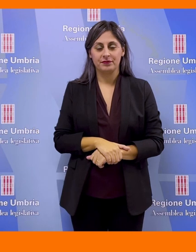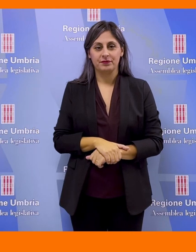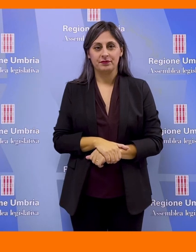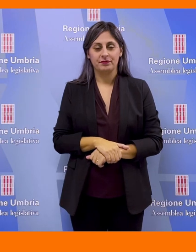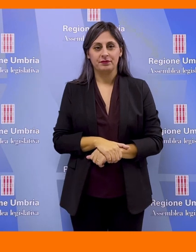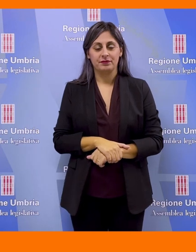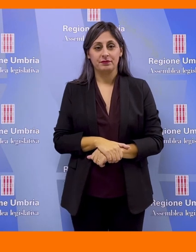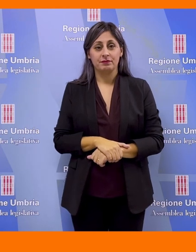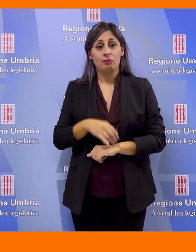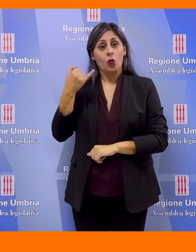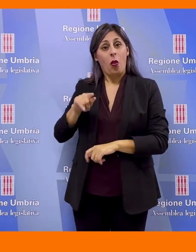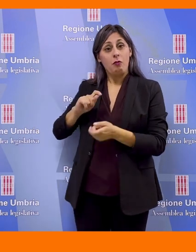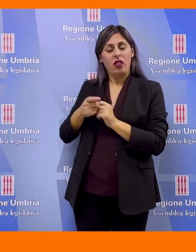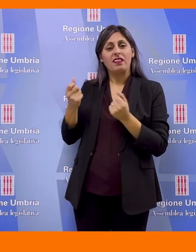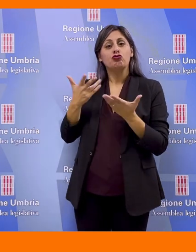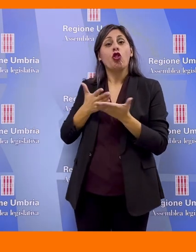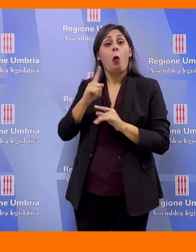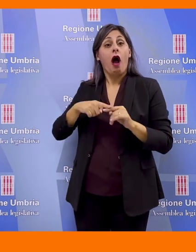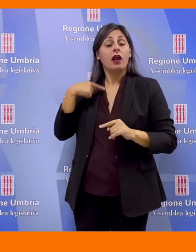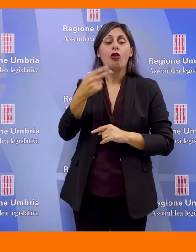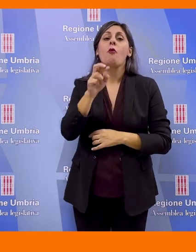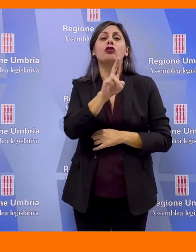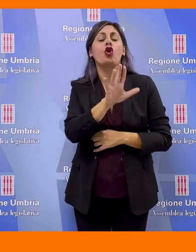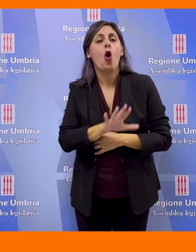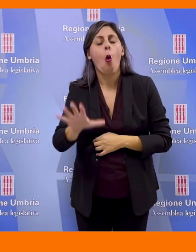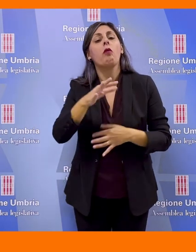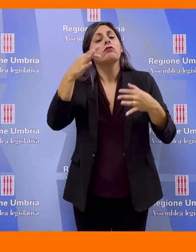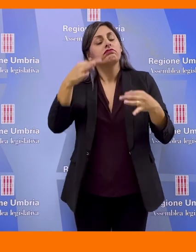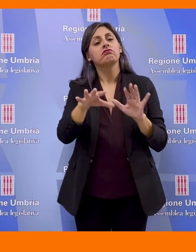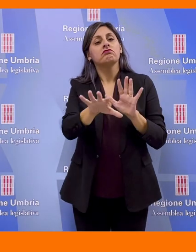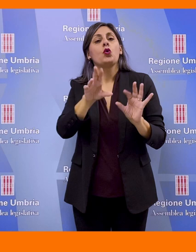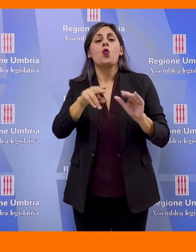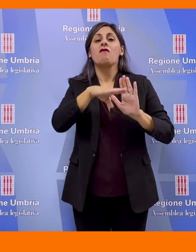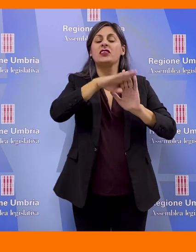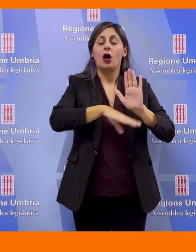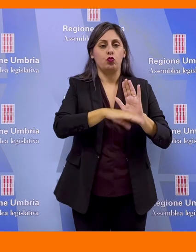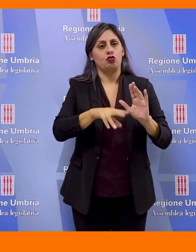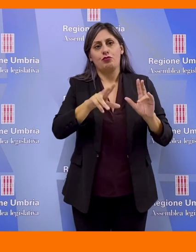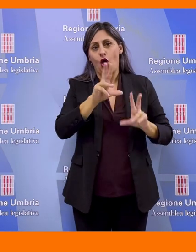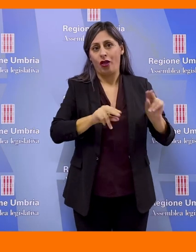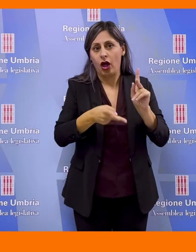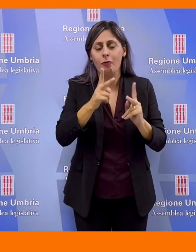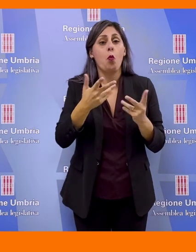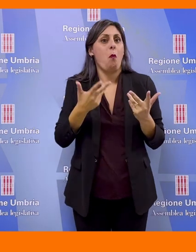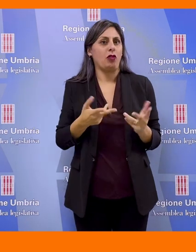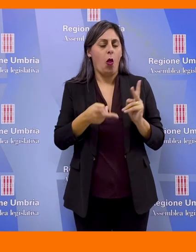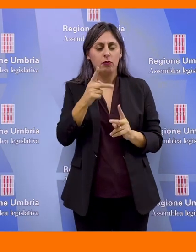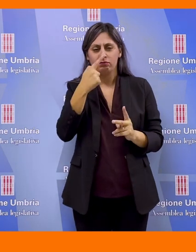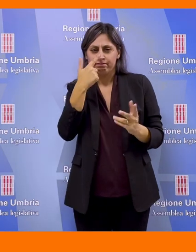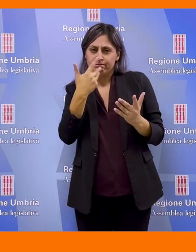A 18 anni dall'ultima modifica, la regione Umbria si è data una nuova carta statutaria più moderna e attuale pensata per rispondere